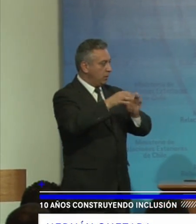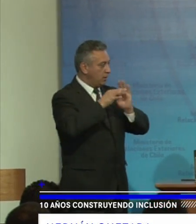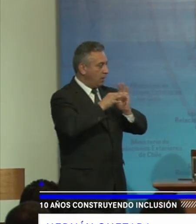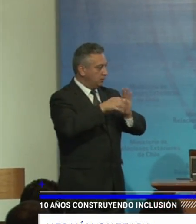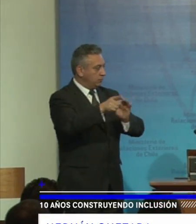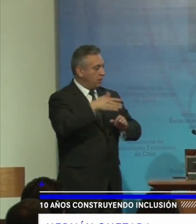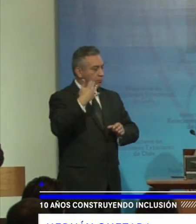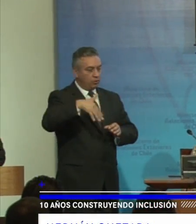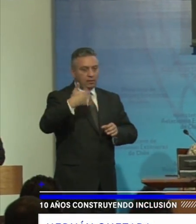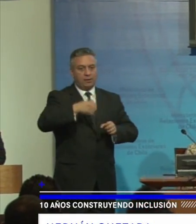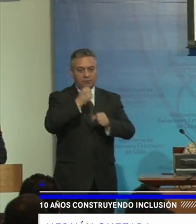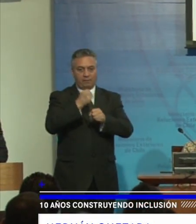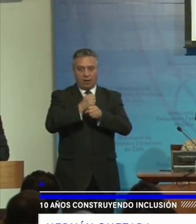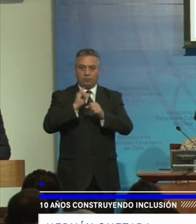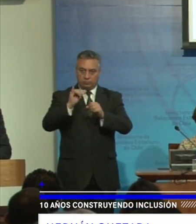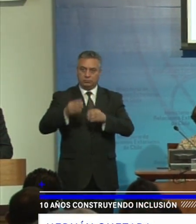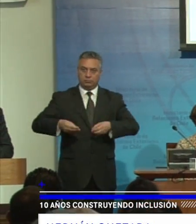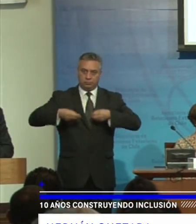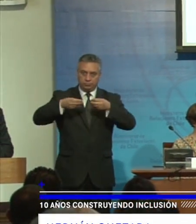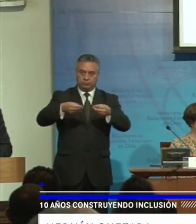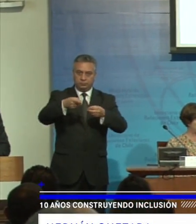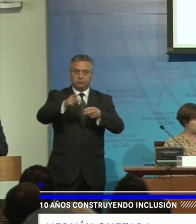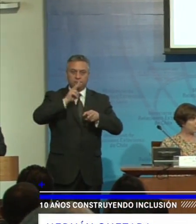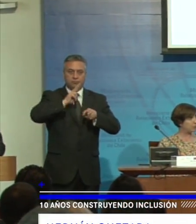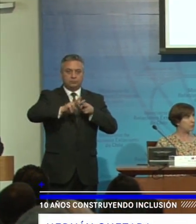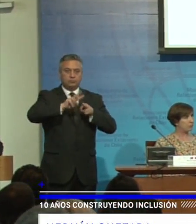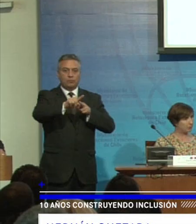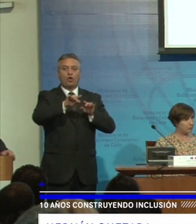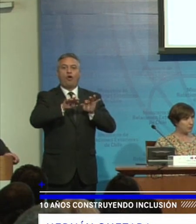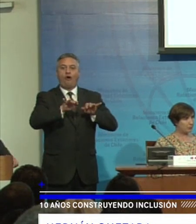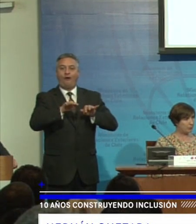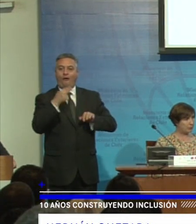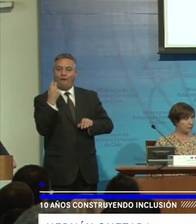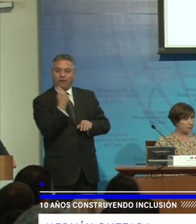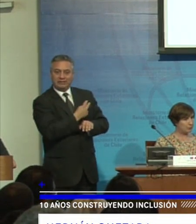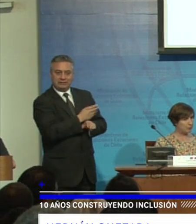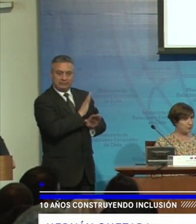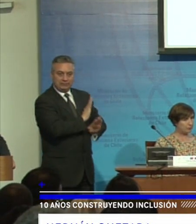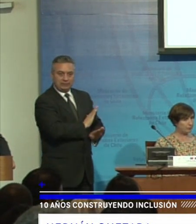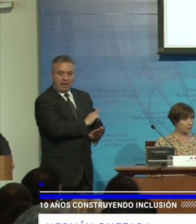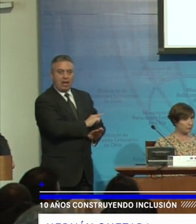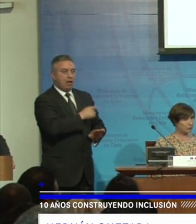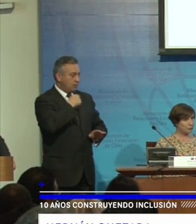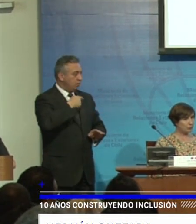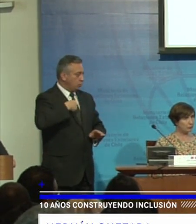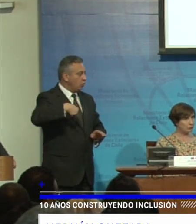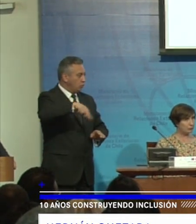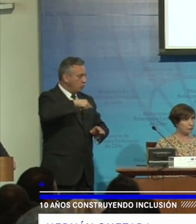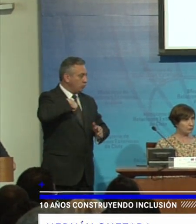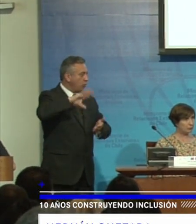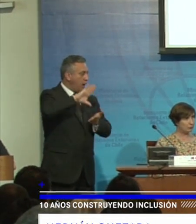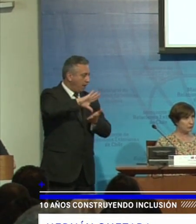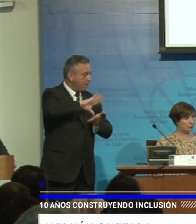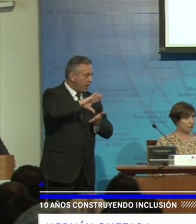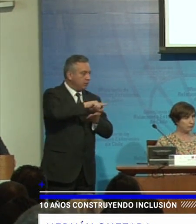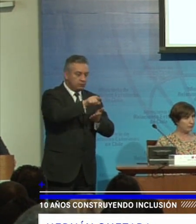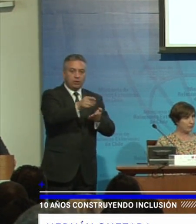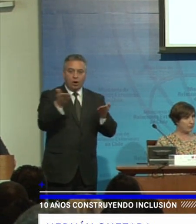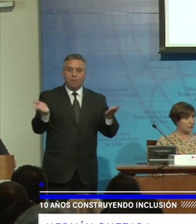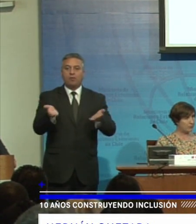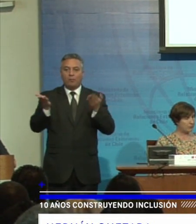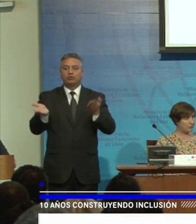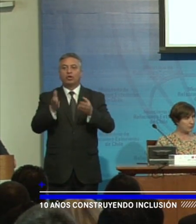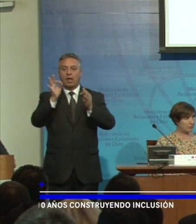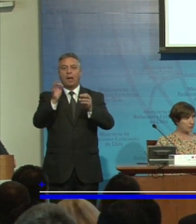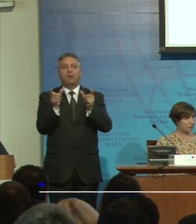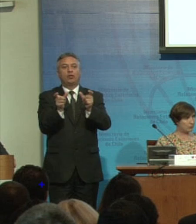importante labor y la contribución que ha realizado su oficina con nuestro país en la promoción y protección